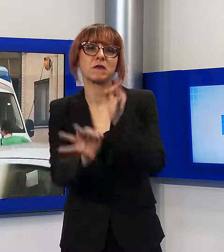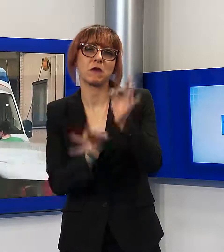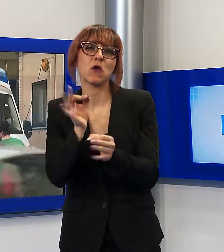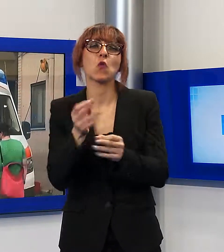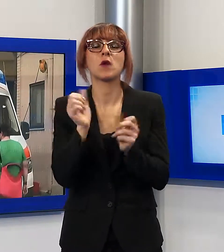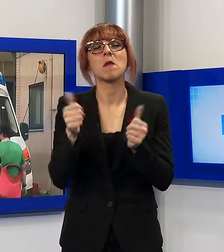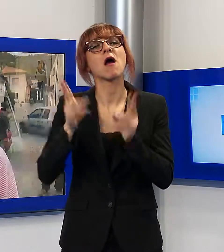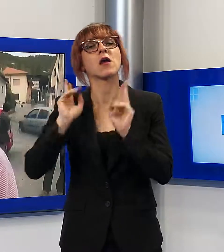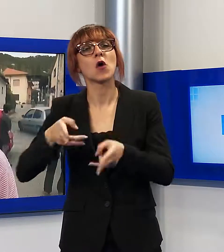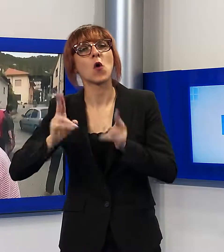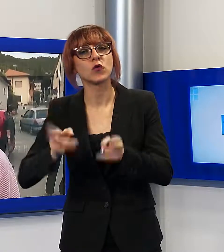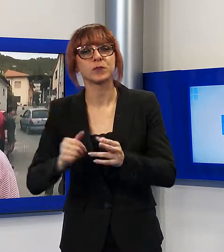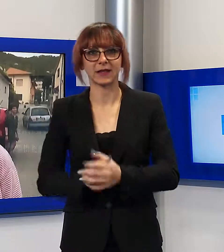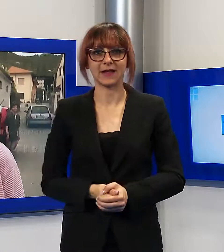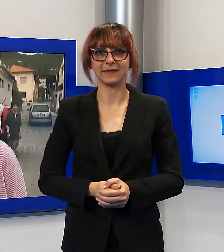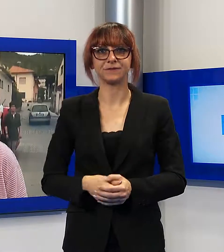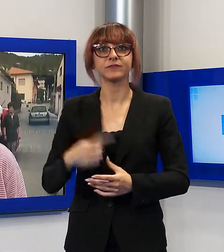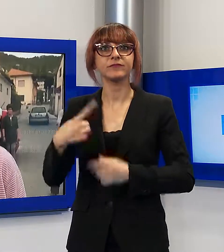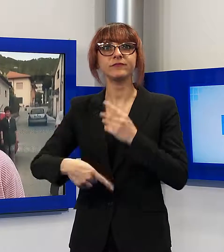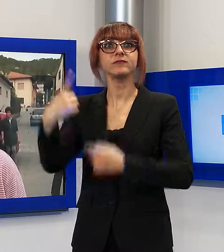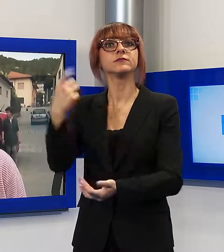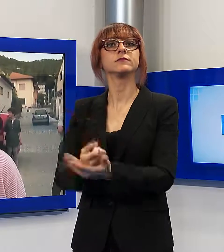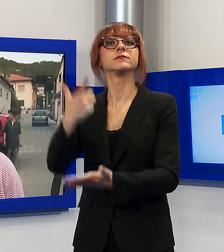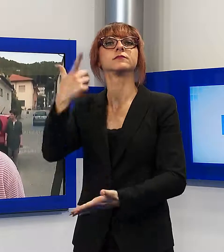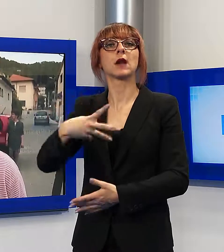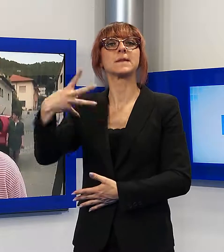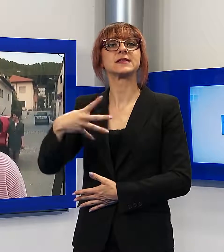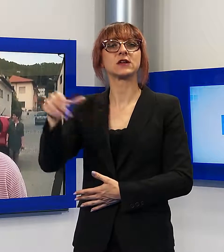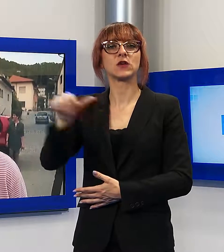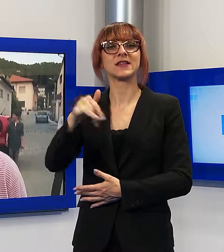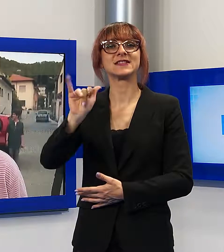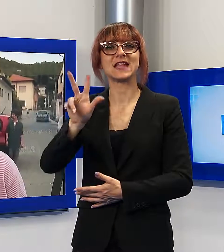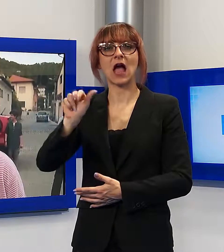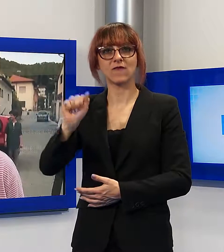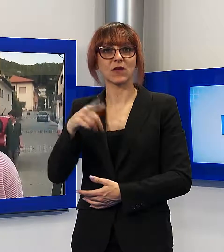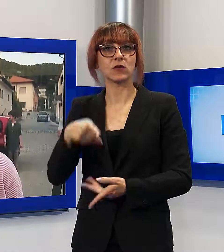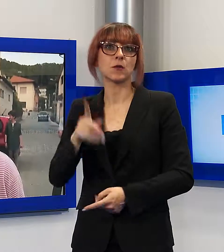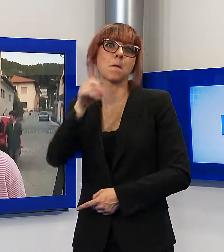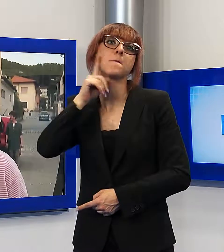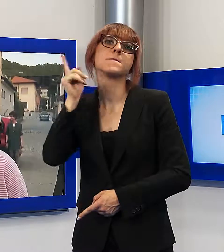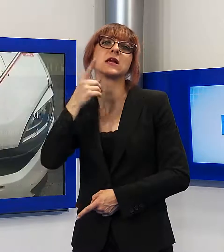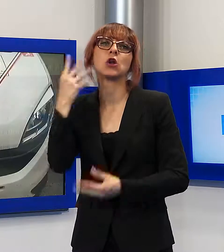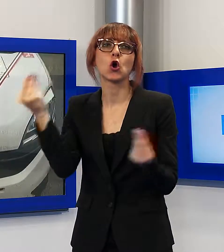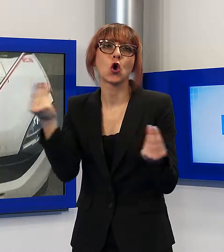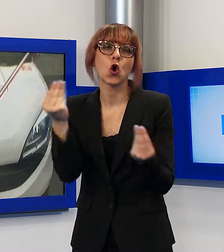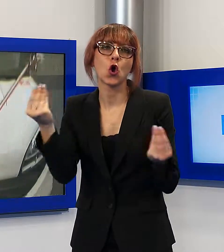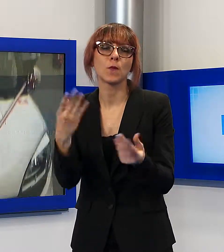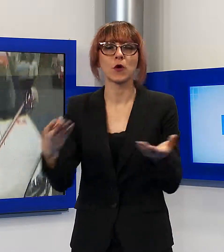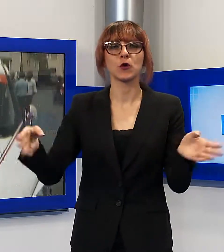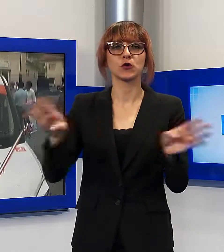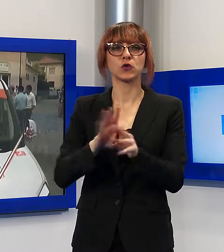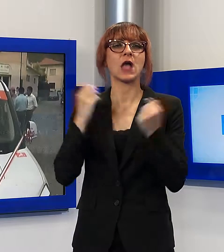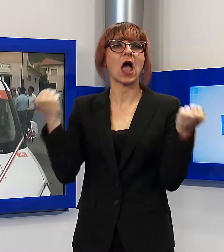locale. È un giorno importante per la Misericordia di Stiava e credo che questa sia anche la maniera migliore di chiudere un